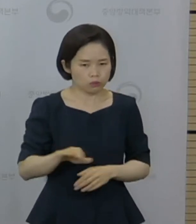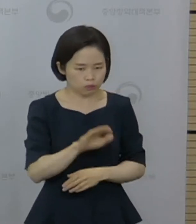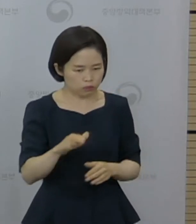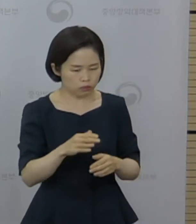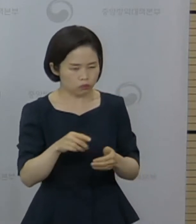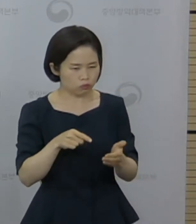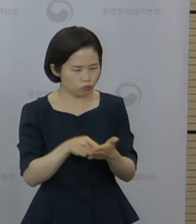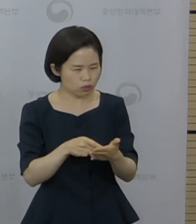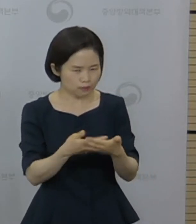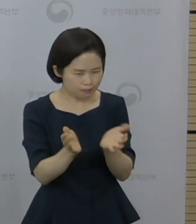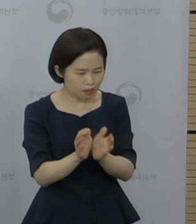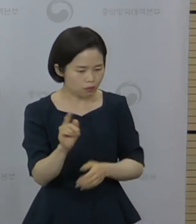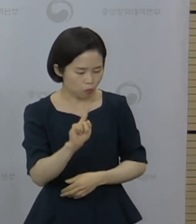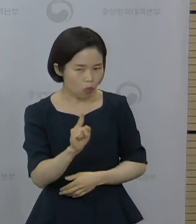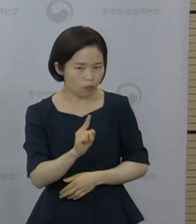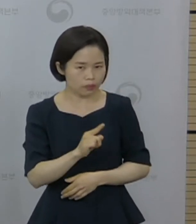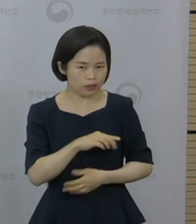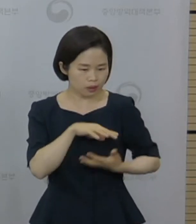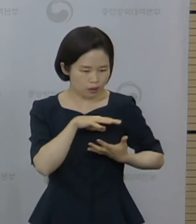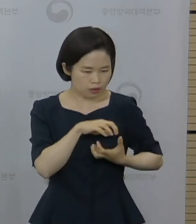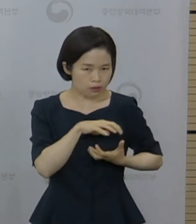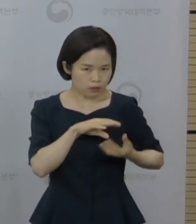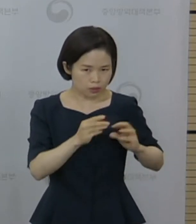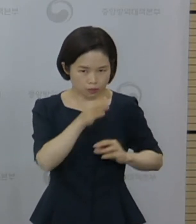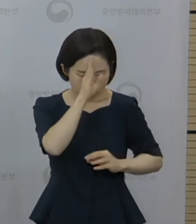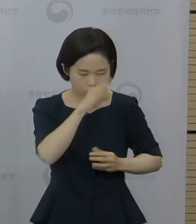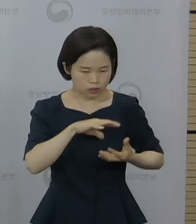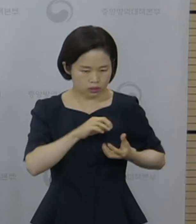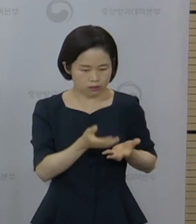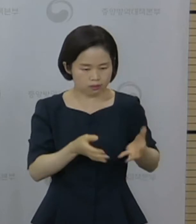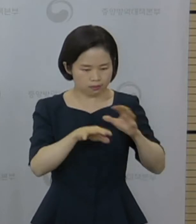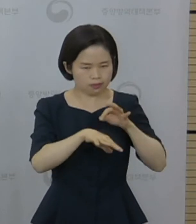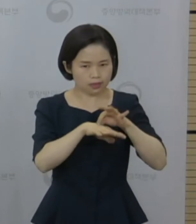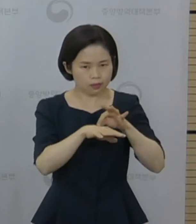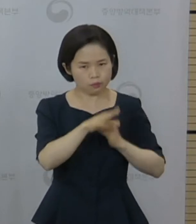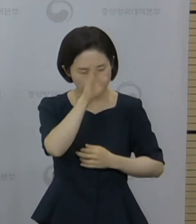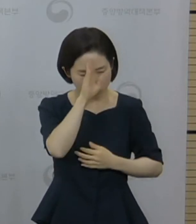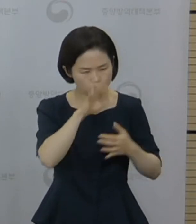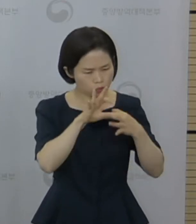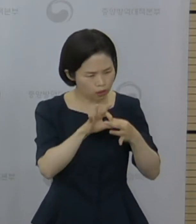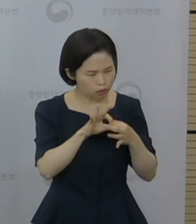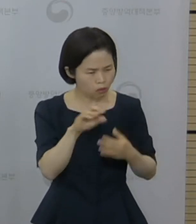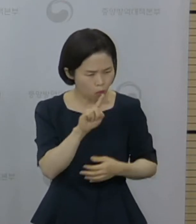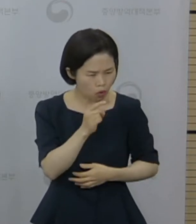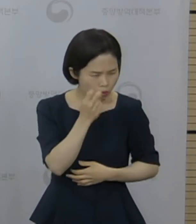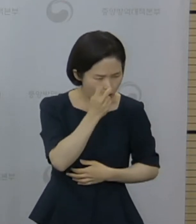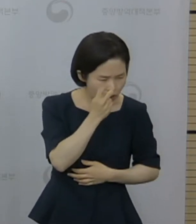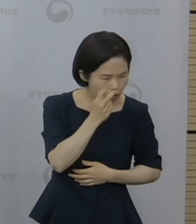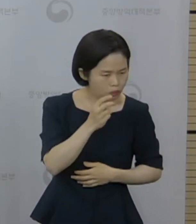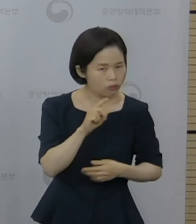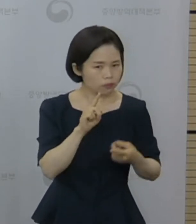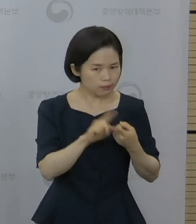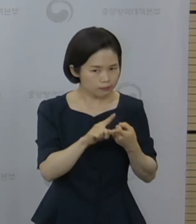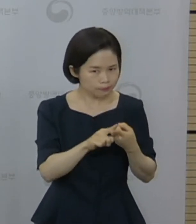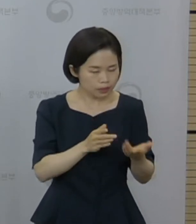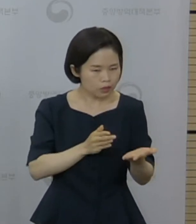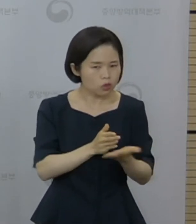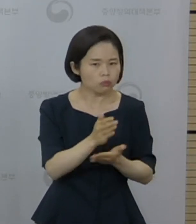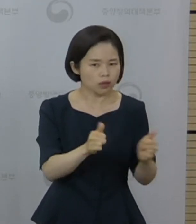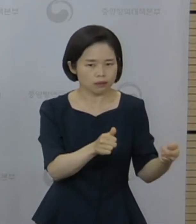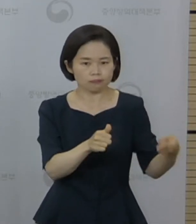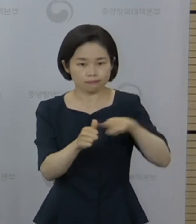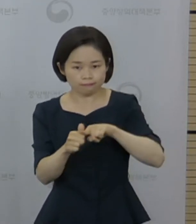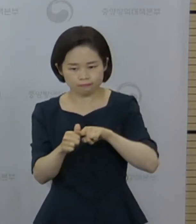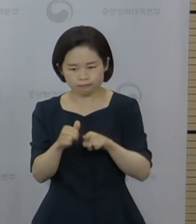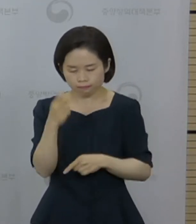관련 전문가들을 포함한 자문단을 구성하여 사례 정의 및 신고, 관리 방안 등을 논의하였으며 그 결과 6월